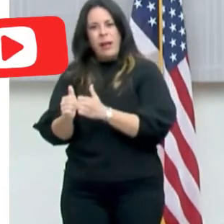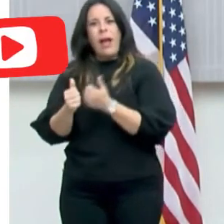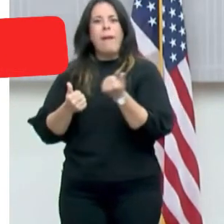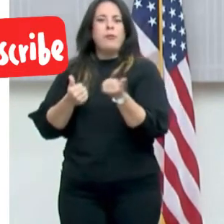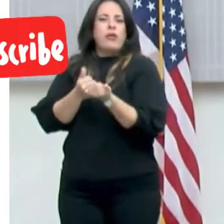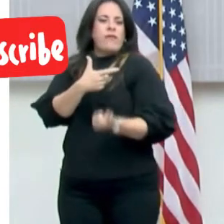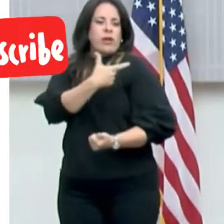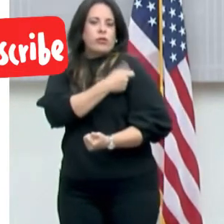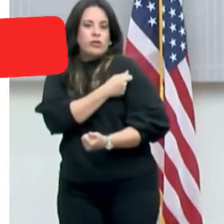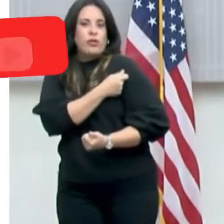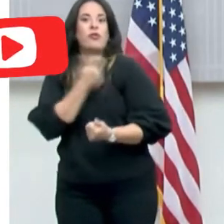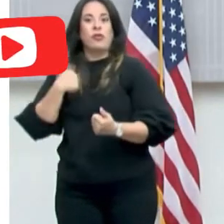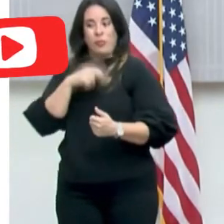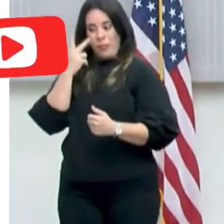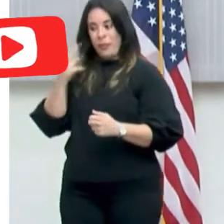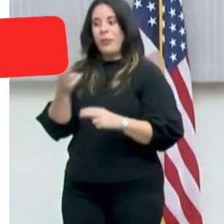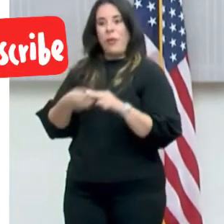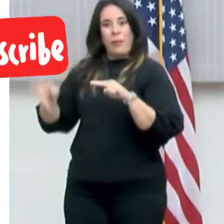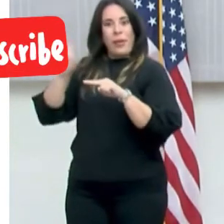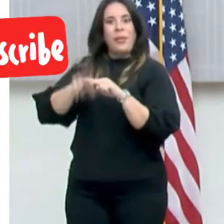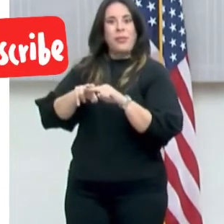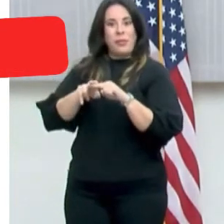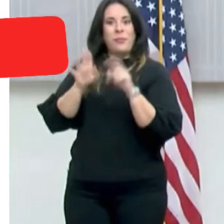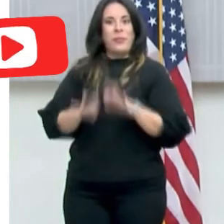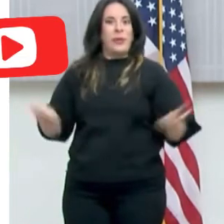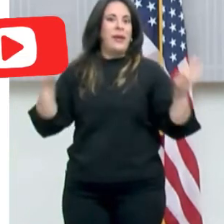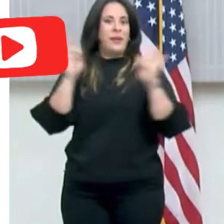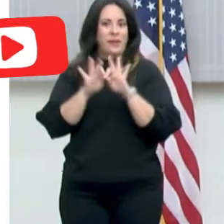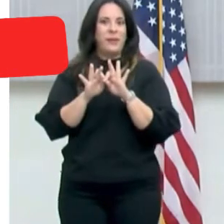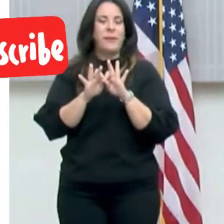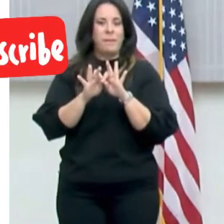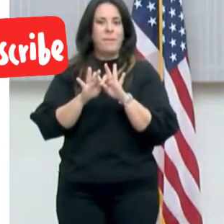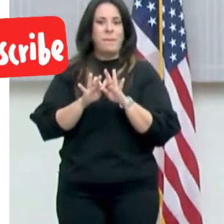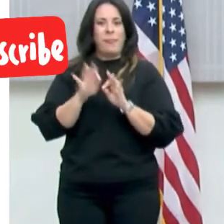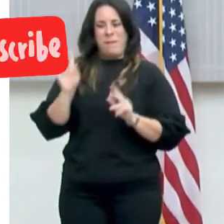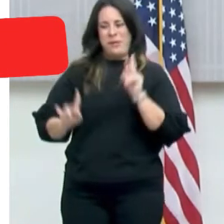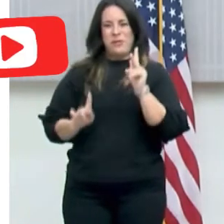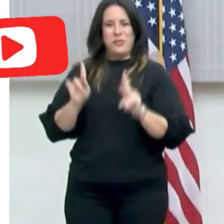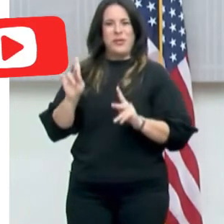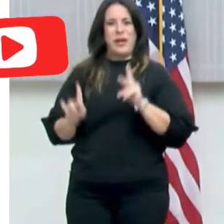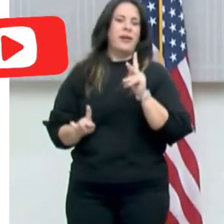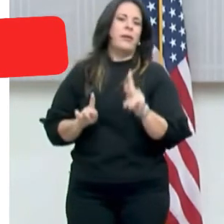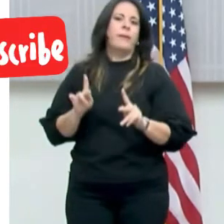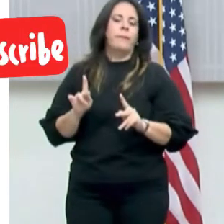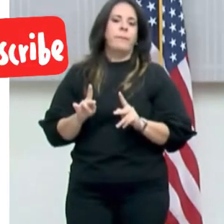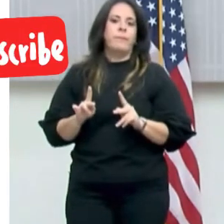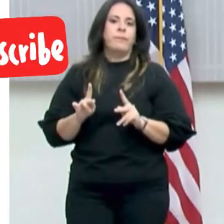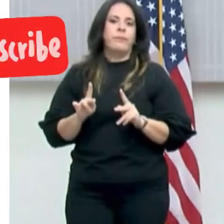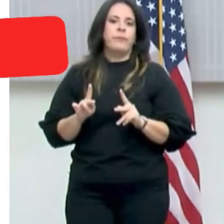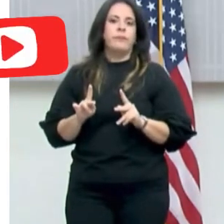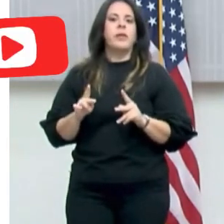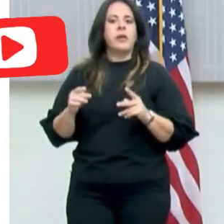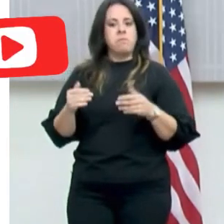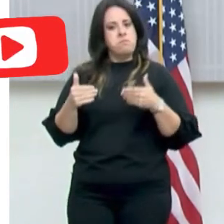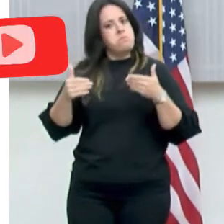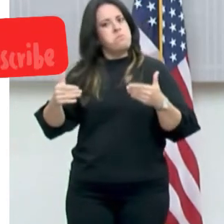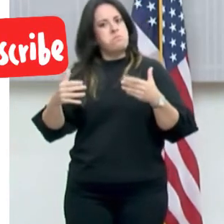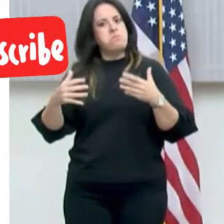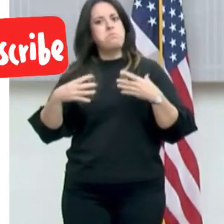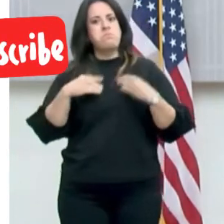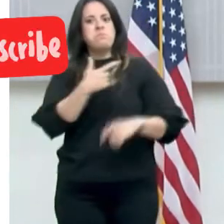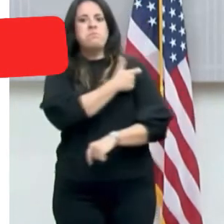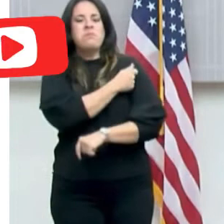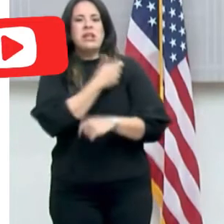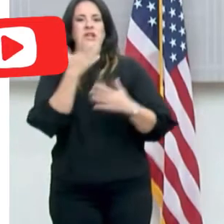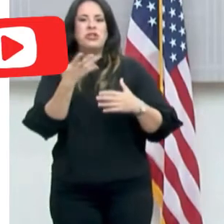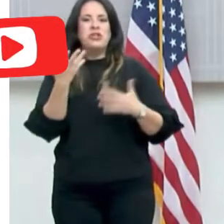vacunación, hemos visto un aumento bien significativo en la cantidad de personas que se están vacunando. Ya